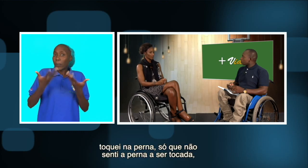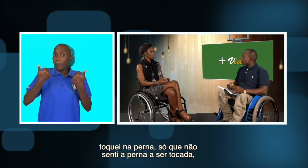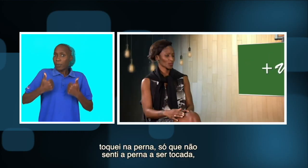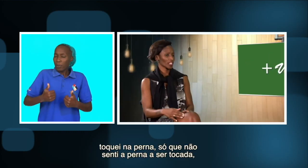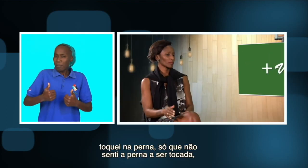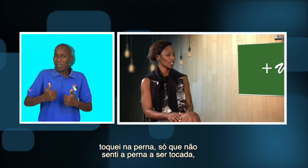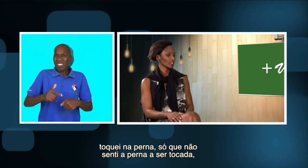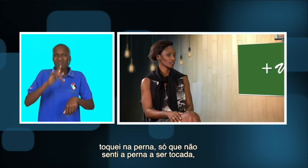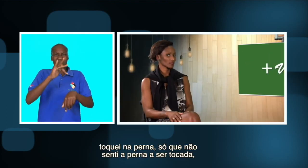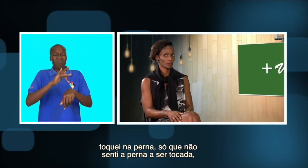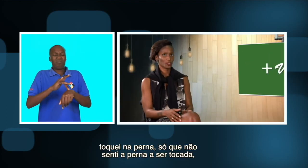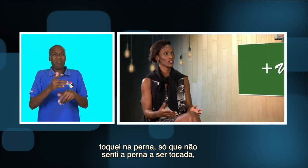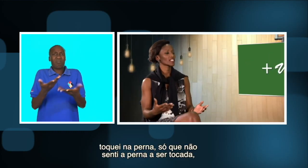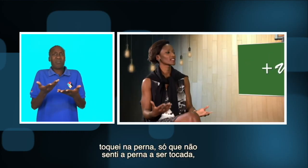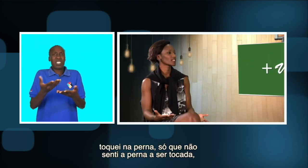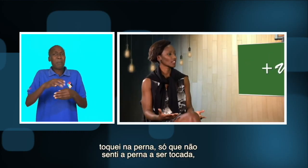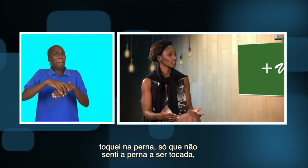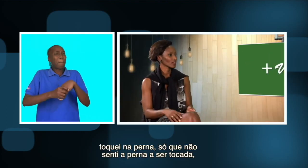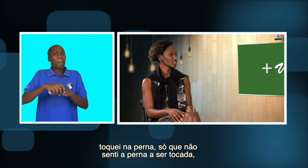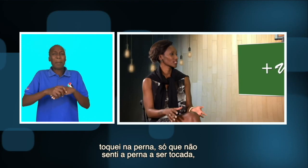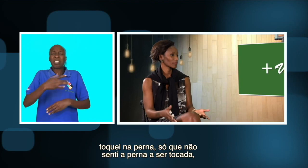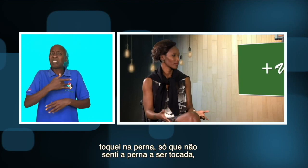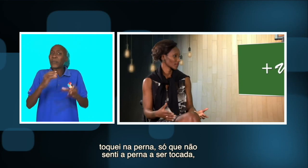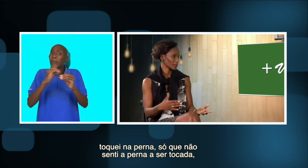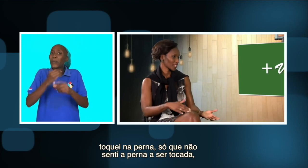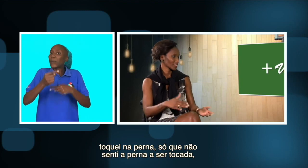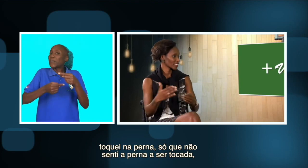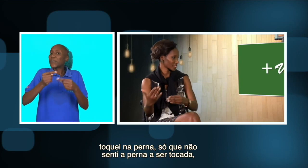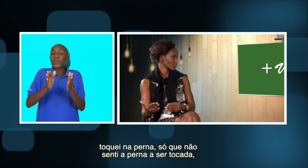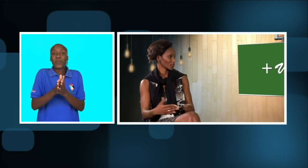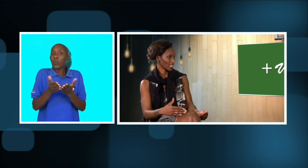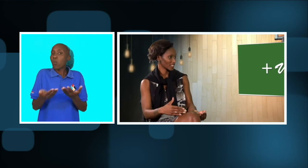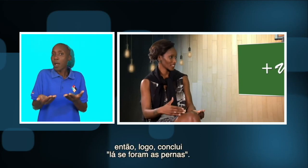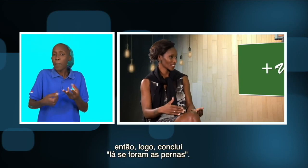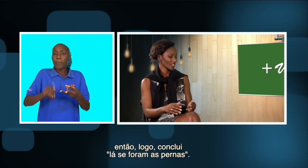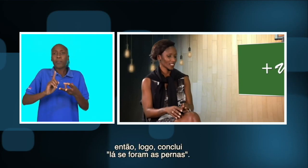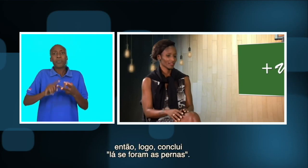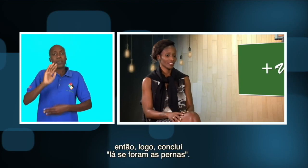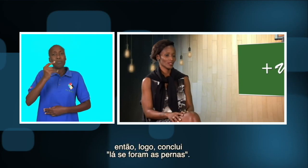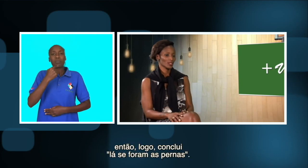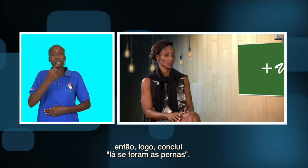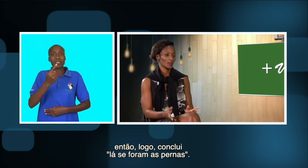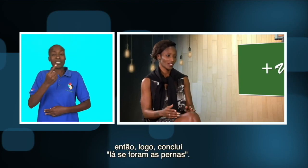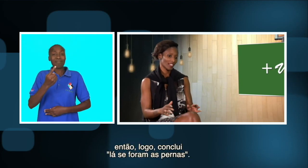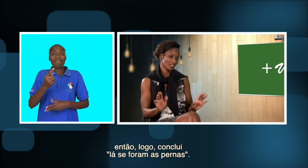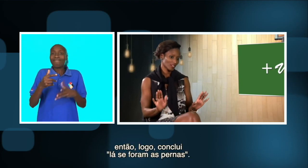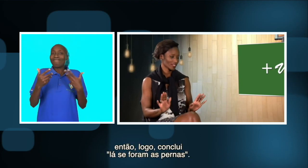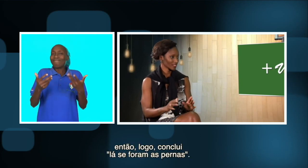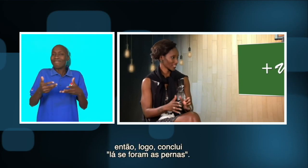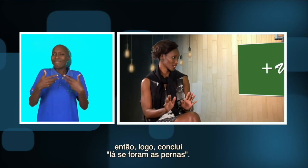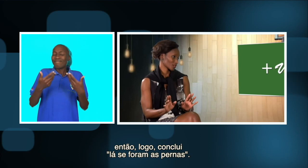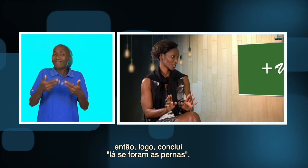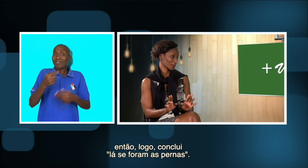E toquei na perna, só que depois não senti. Não senti a perna ser tocada. Então, disse, bom, lá se foram